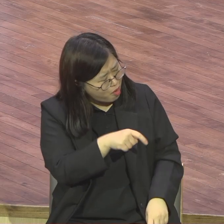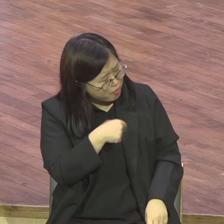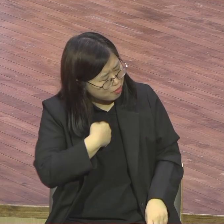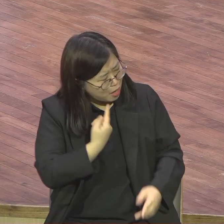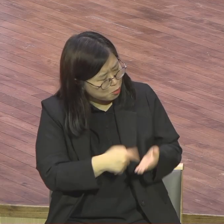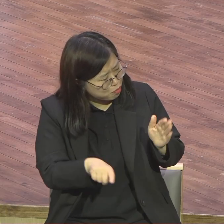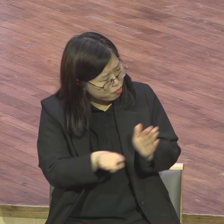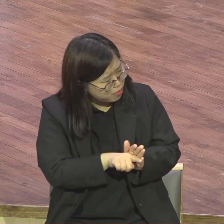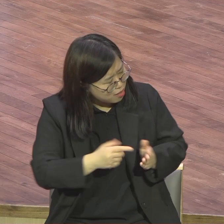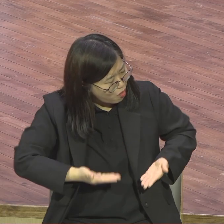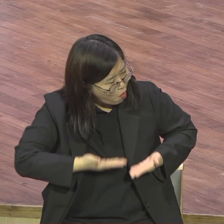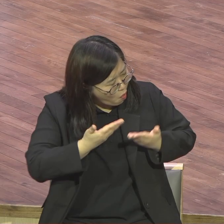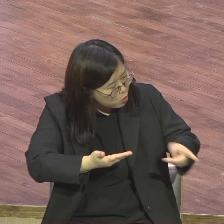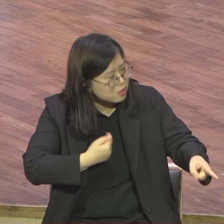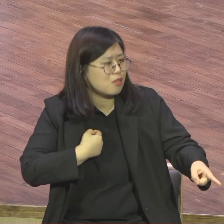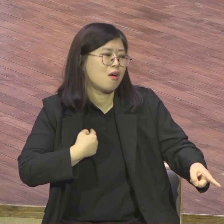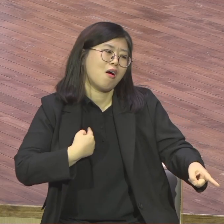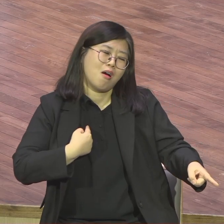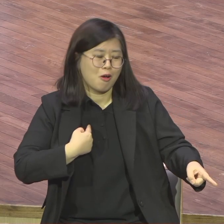보좌의 전문화